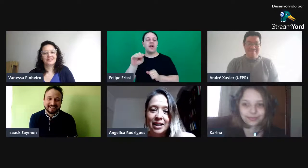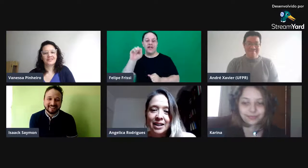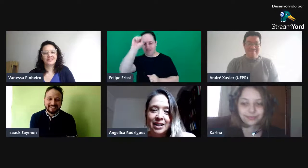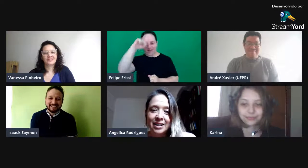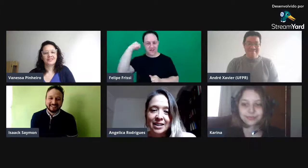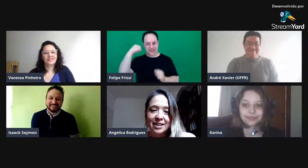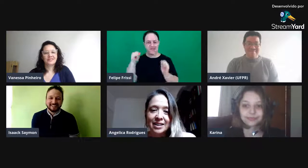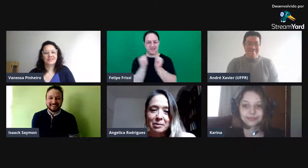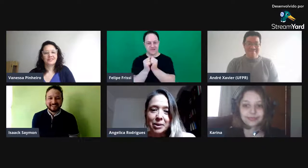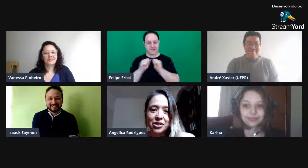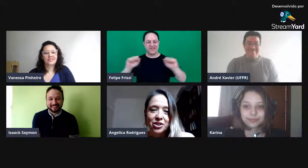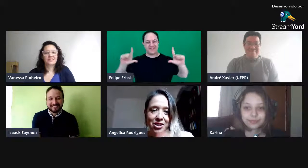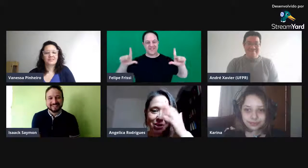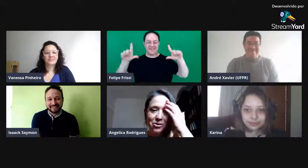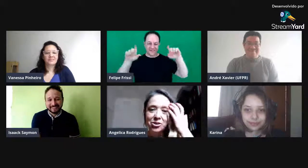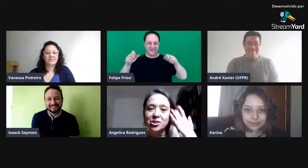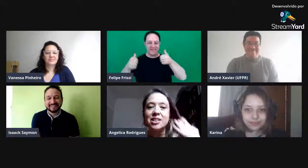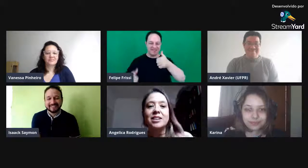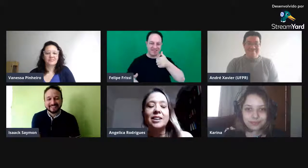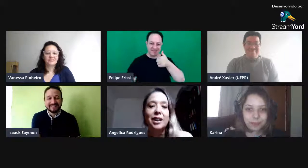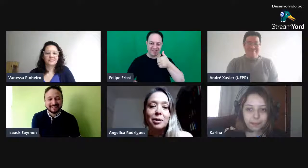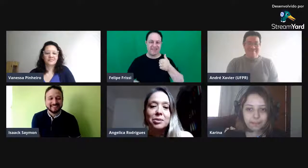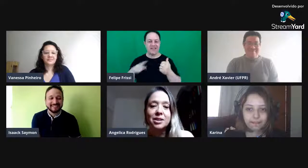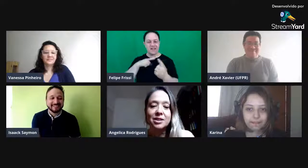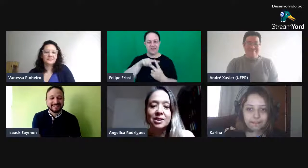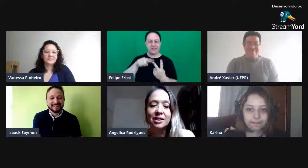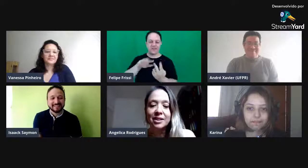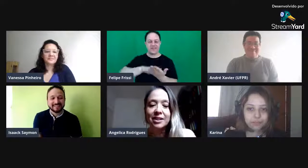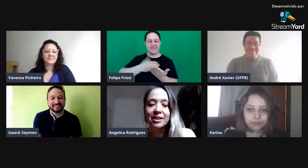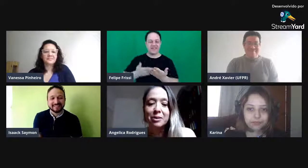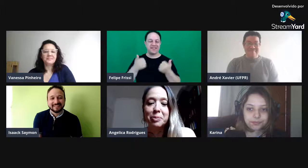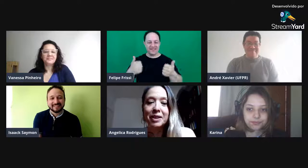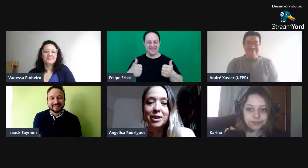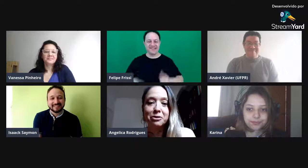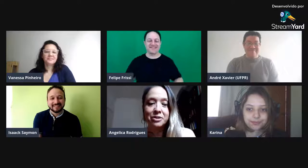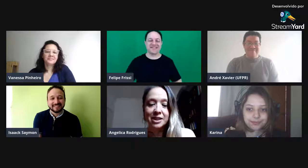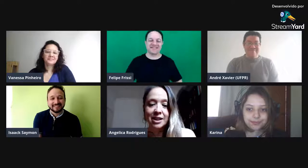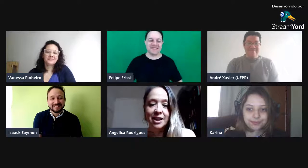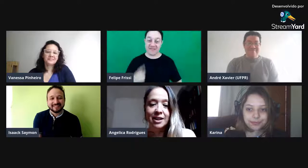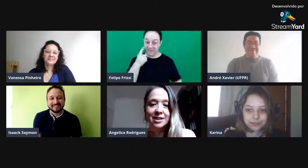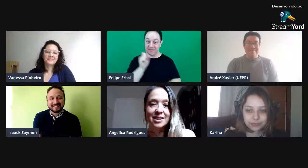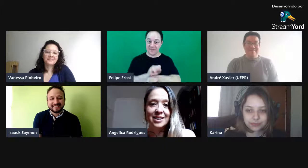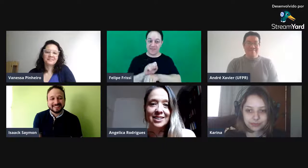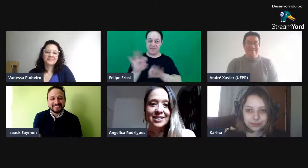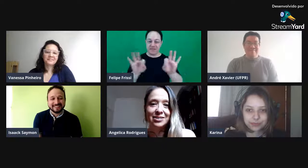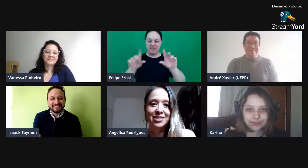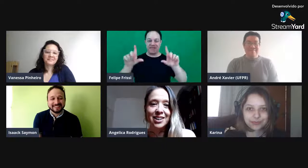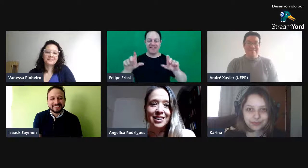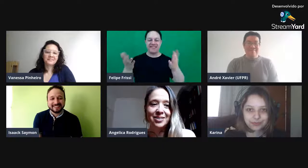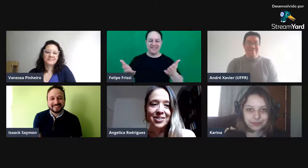a gente ter com os dois intérpretes. Então, espera aí que eu vou fazer essa com o Felipe.